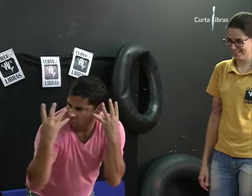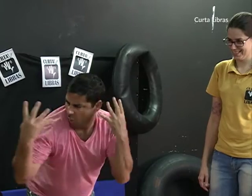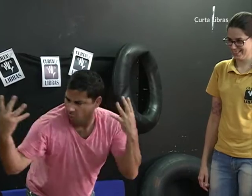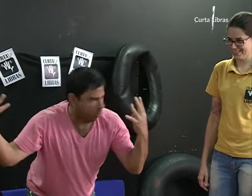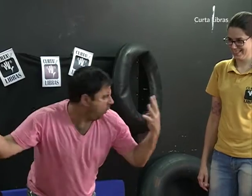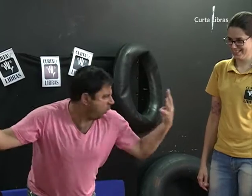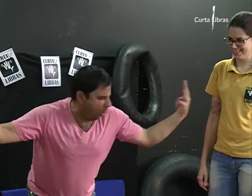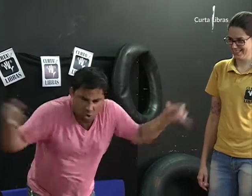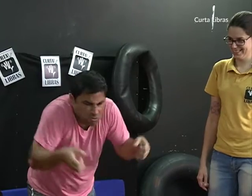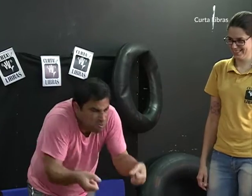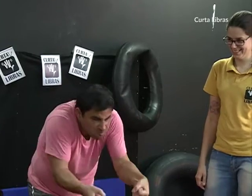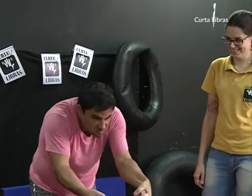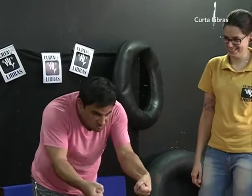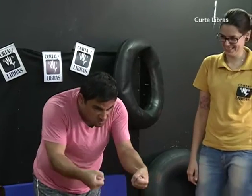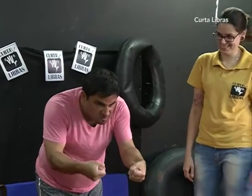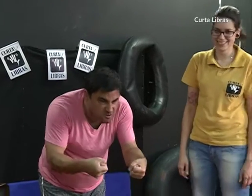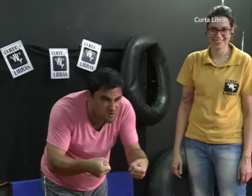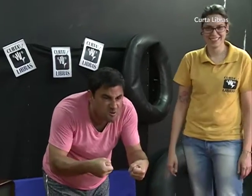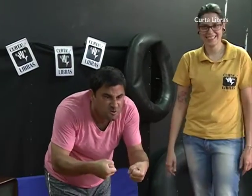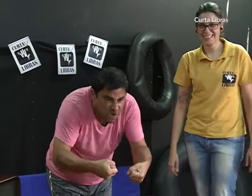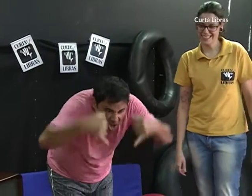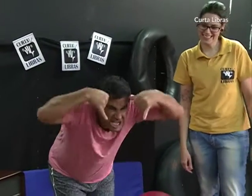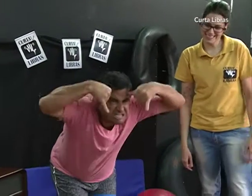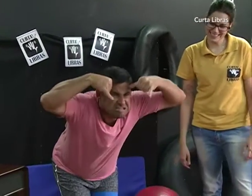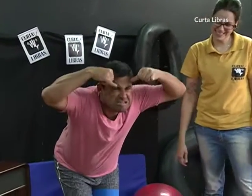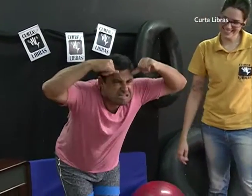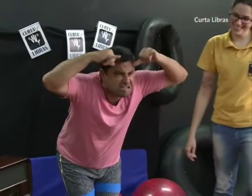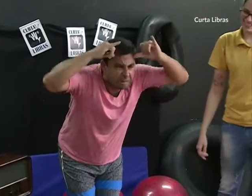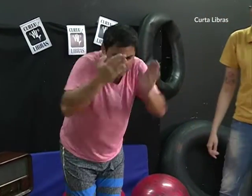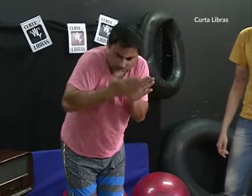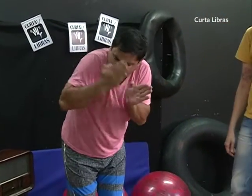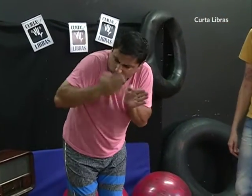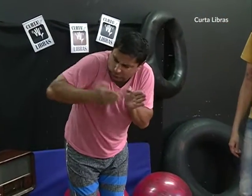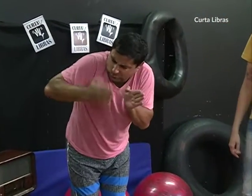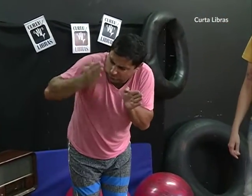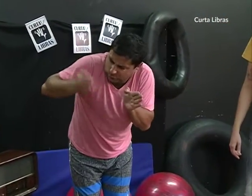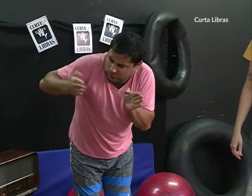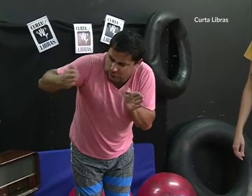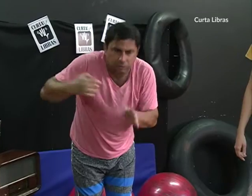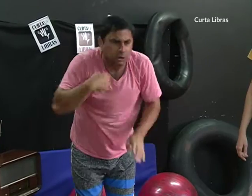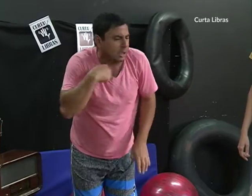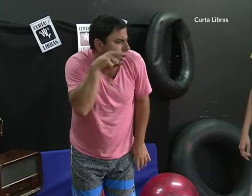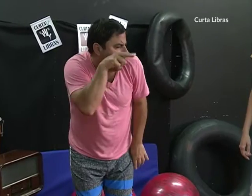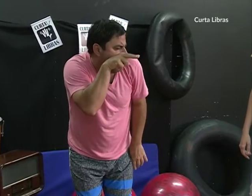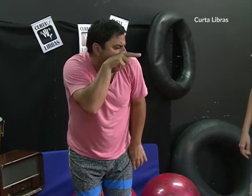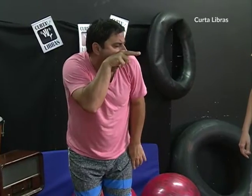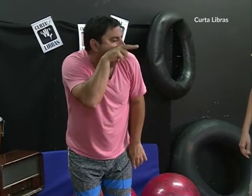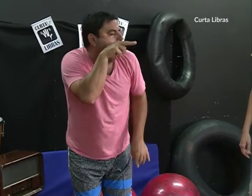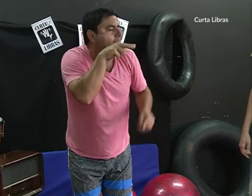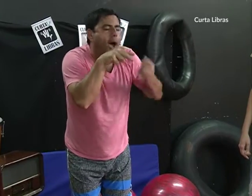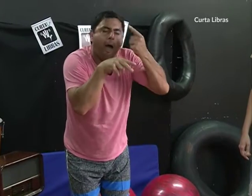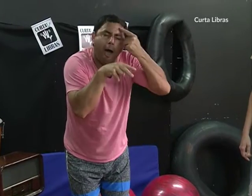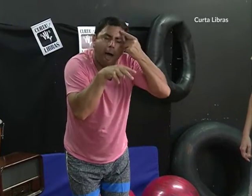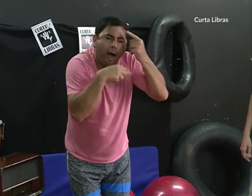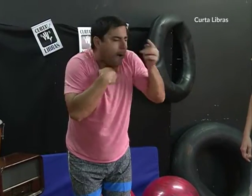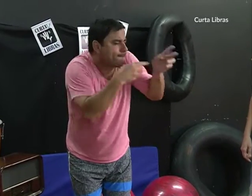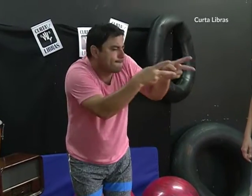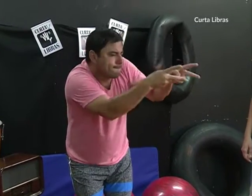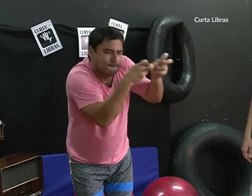As pessoas se posicionam lado a lado como touros raivosos. A partir disso, penso